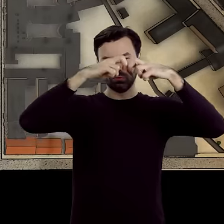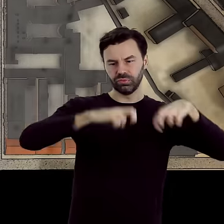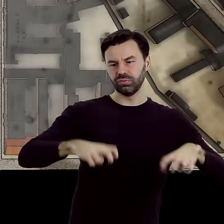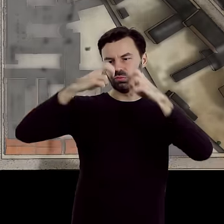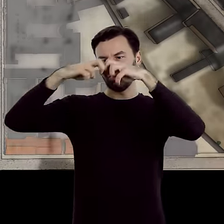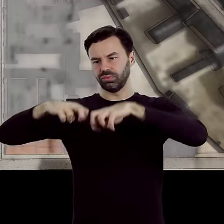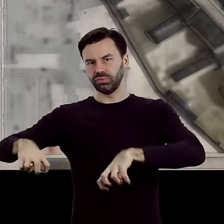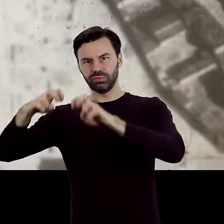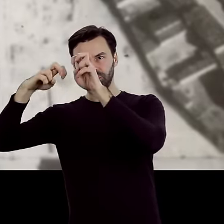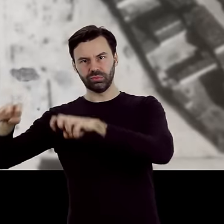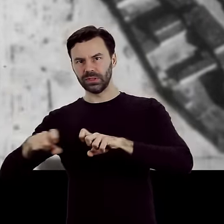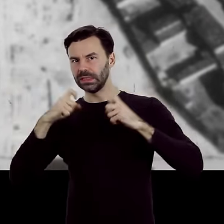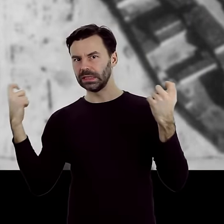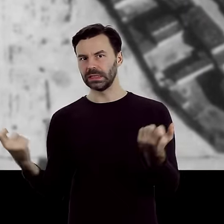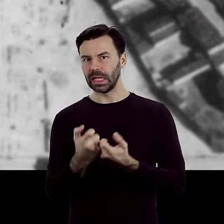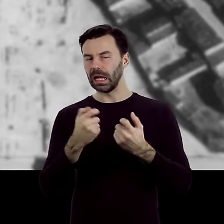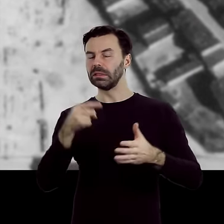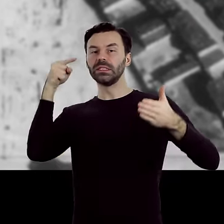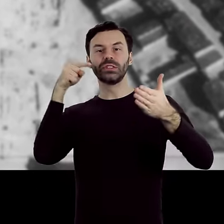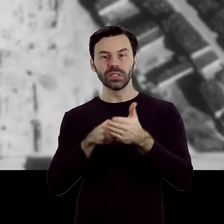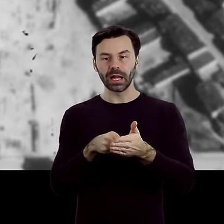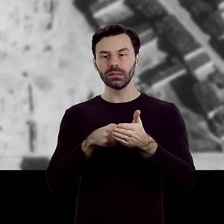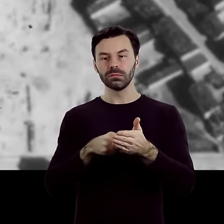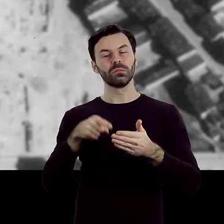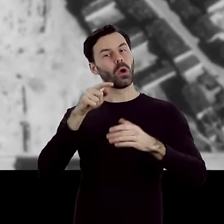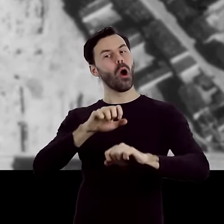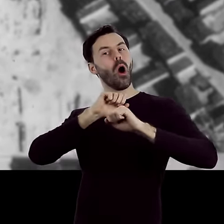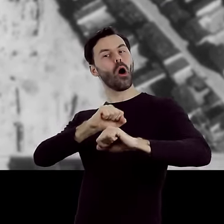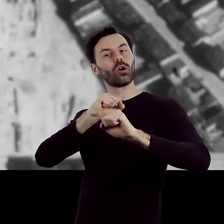Kanałem Łódki w celu utworzenia tzw. pasa ochrony pożarowej.